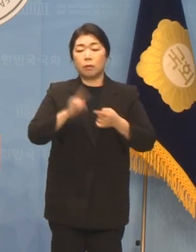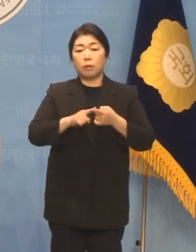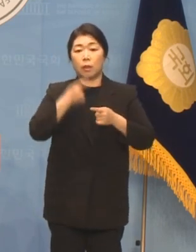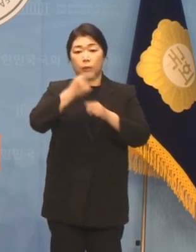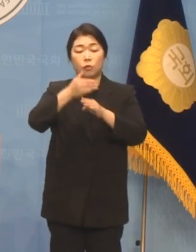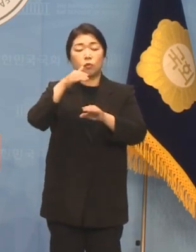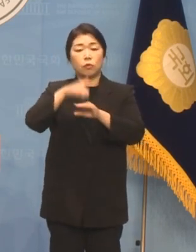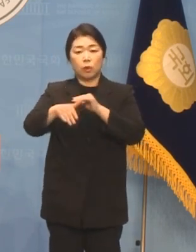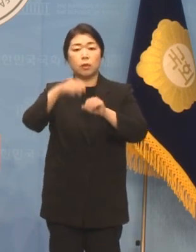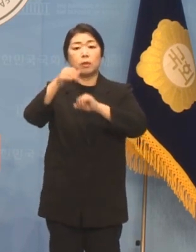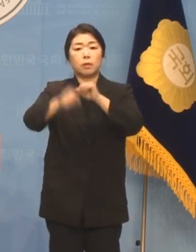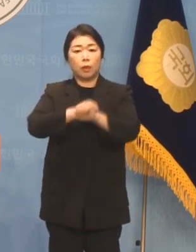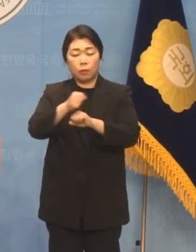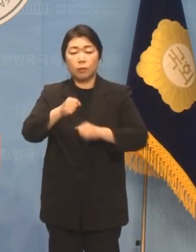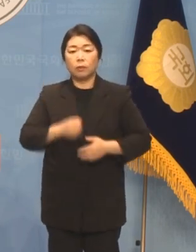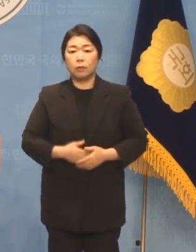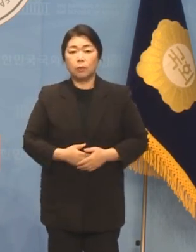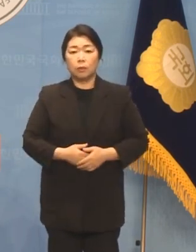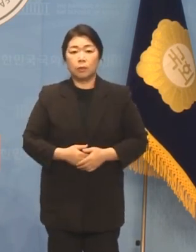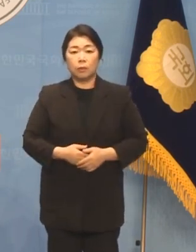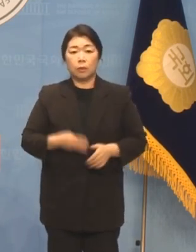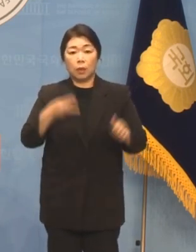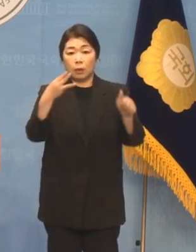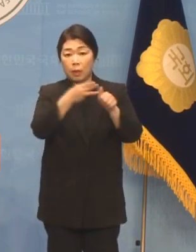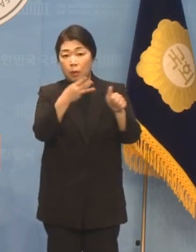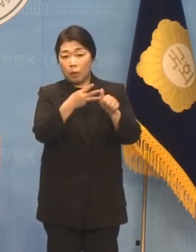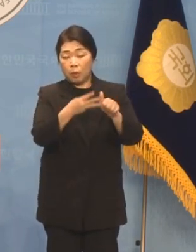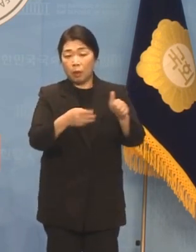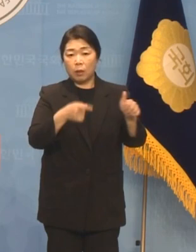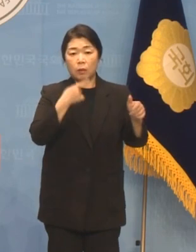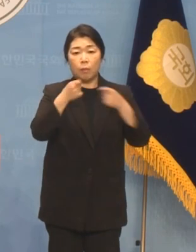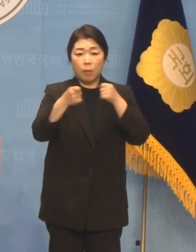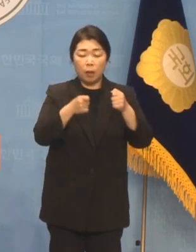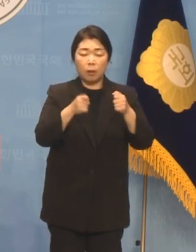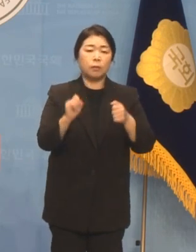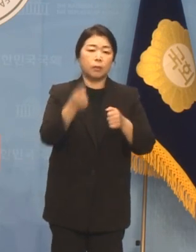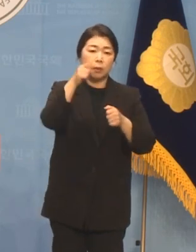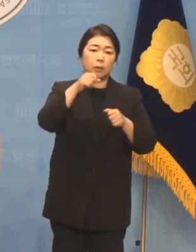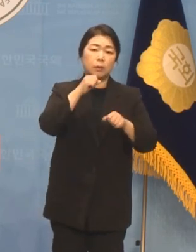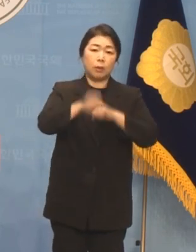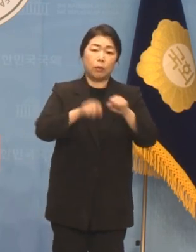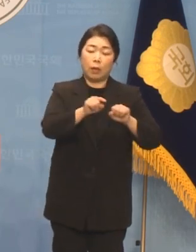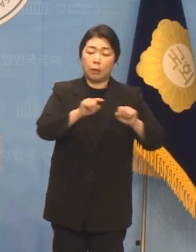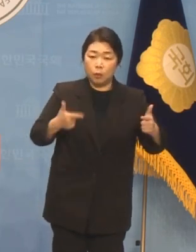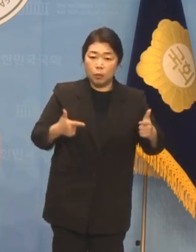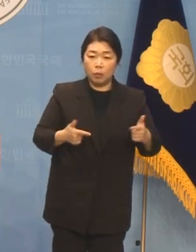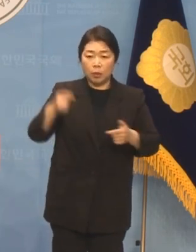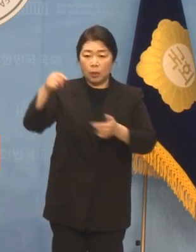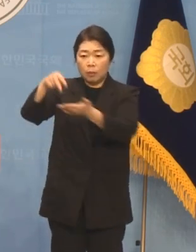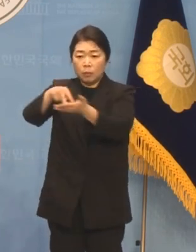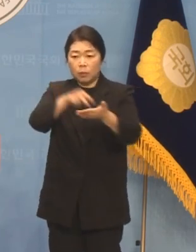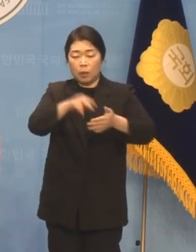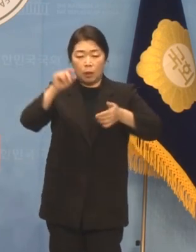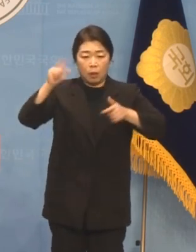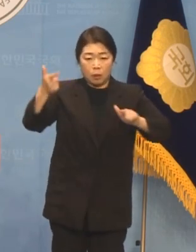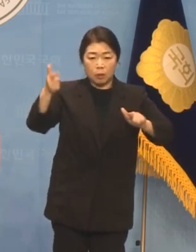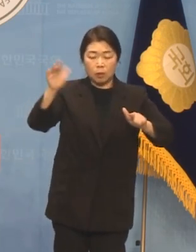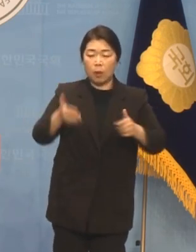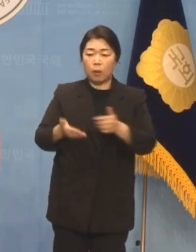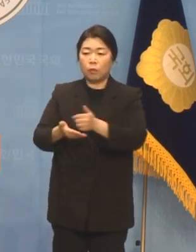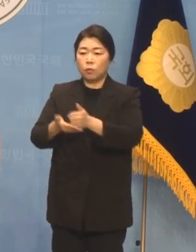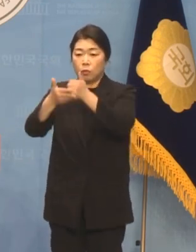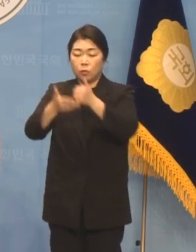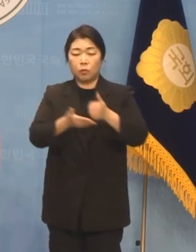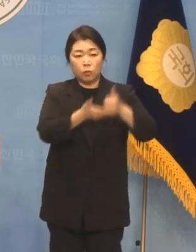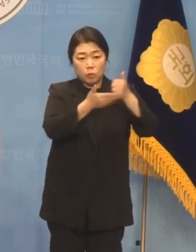민주주의와 자유는 테러 협박을 할 수 있는 자유가 아니라 의견이 달라도 존중하고 토론할 수